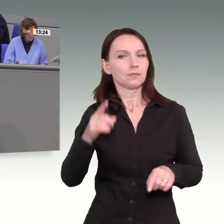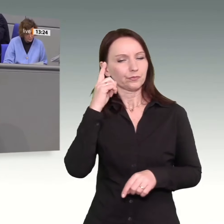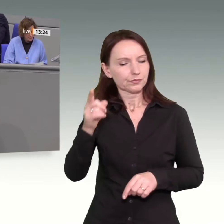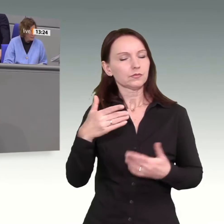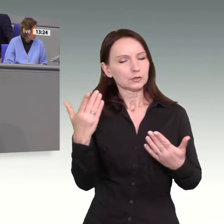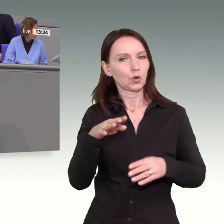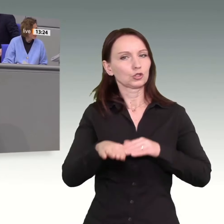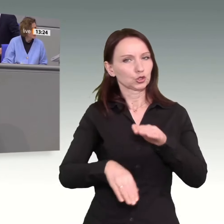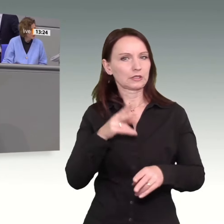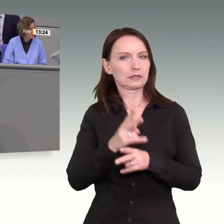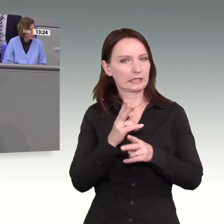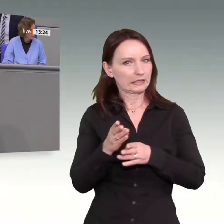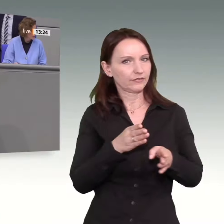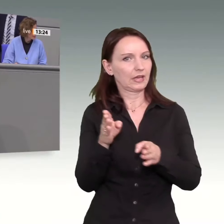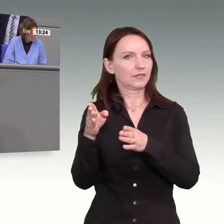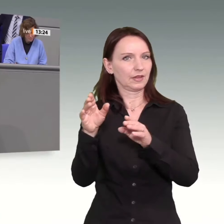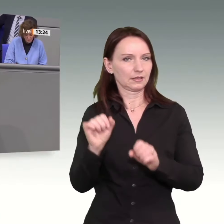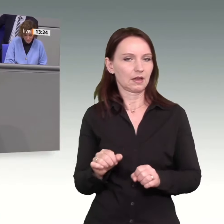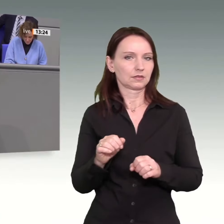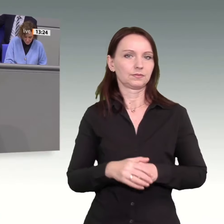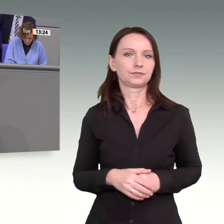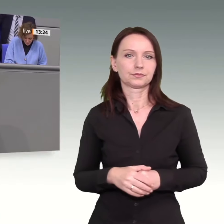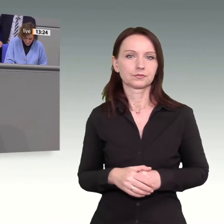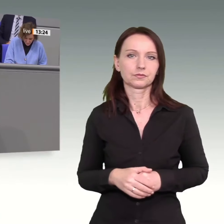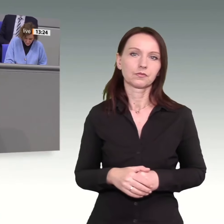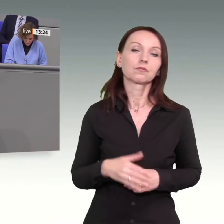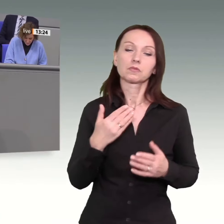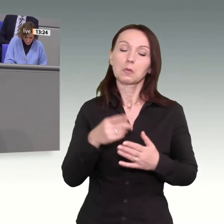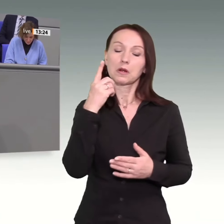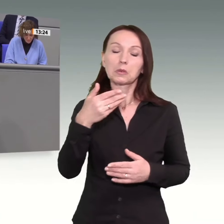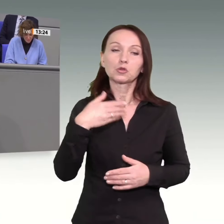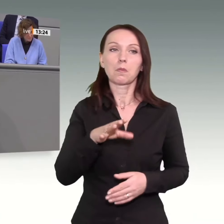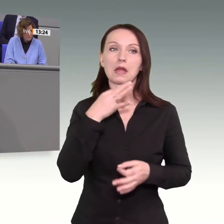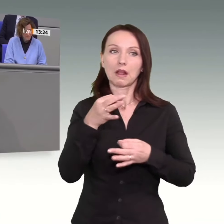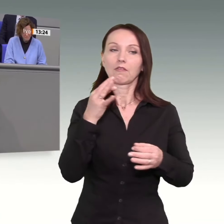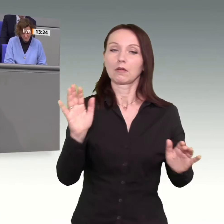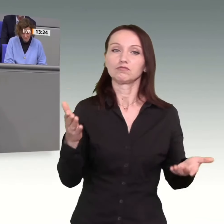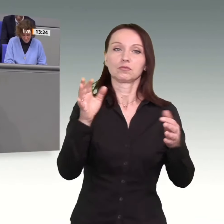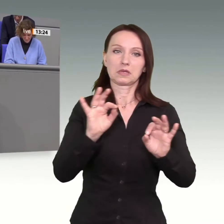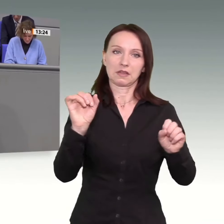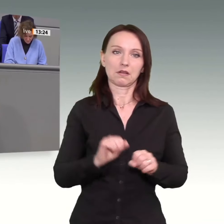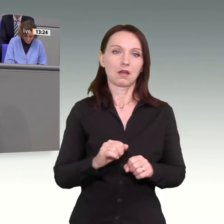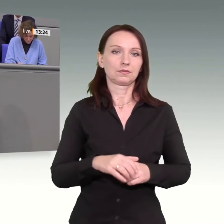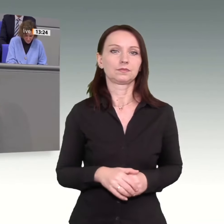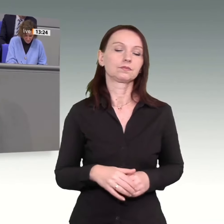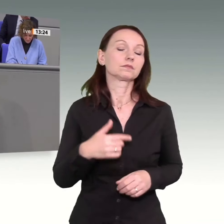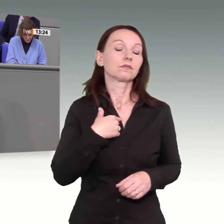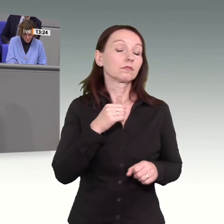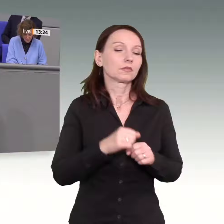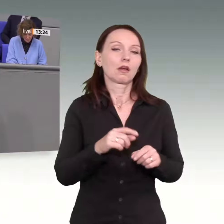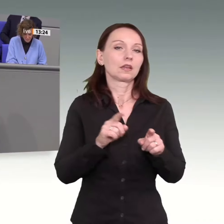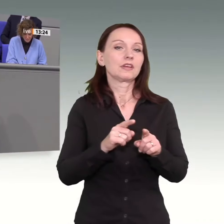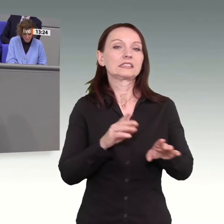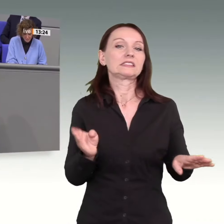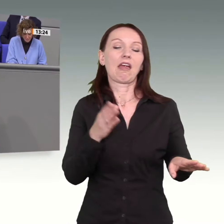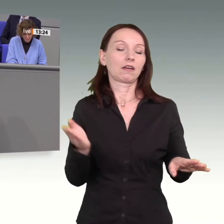einnehmen können und die Nachfrage weiter anregen können. Und ich kann fast eine Serie daraus machen. Ich kann